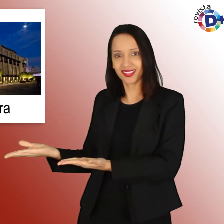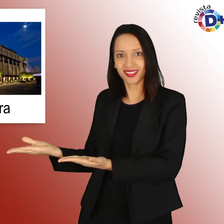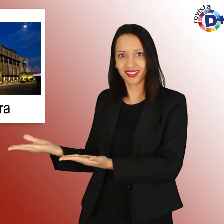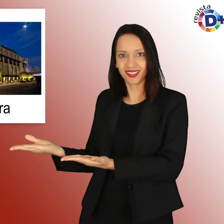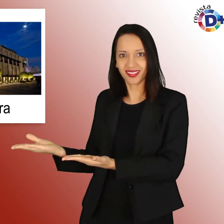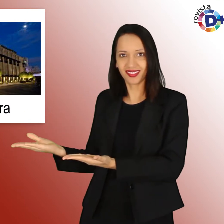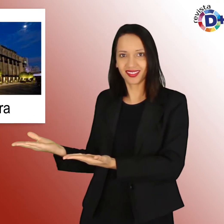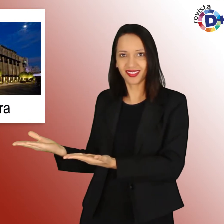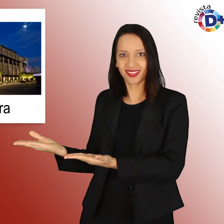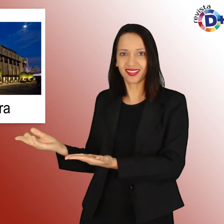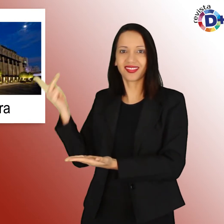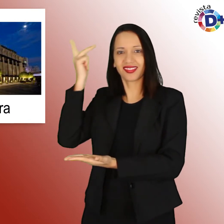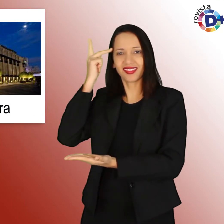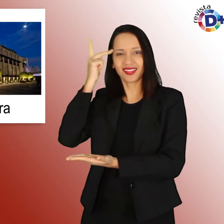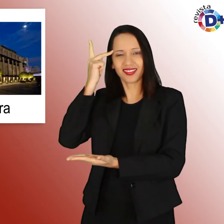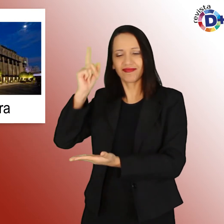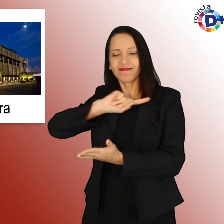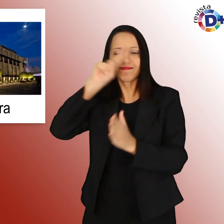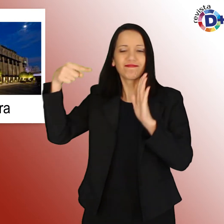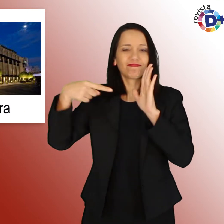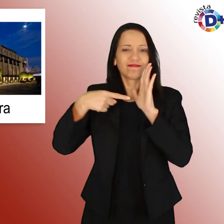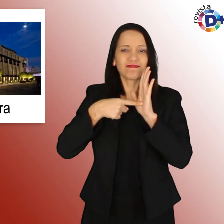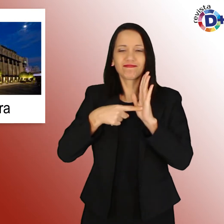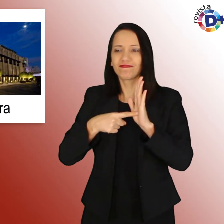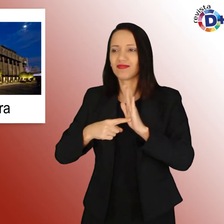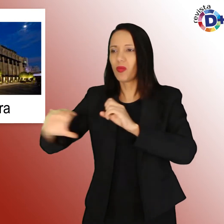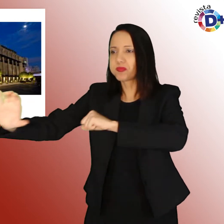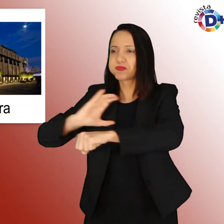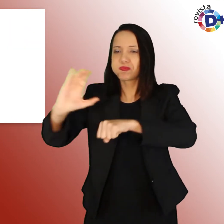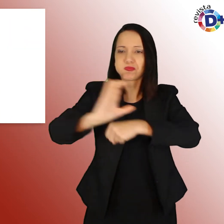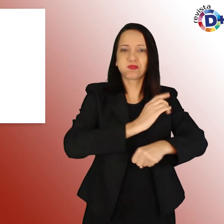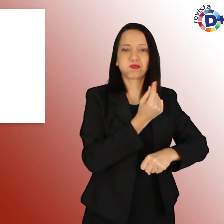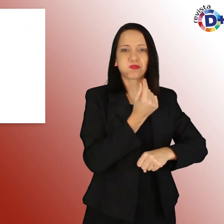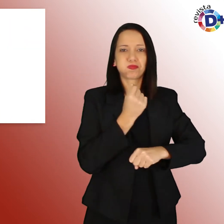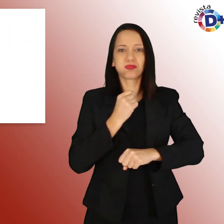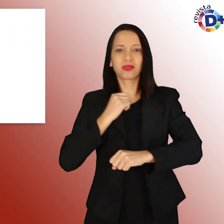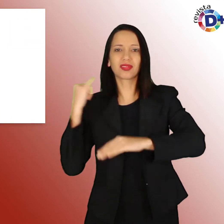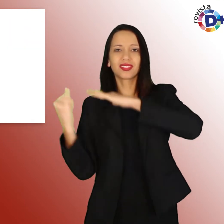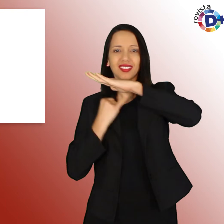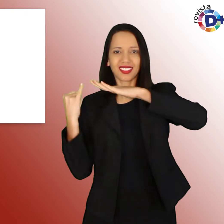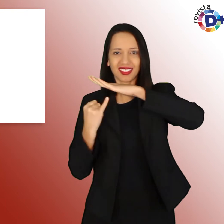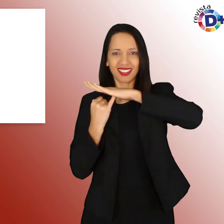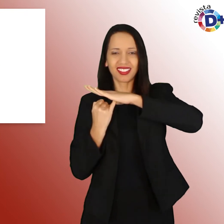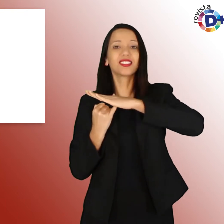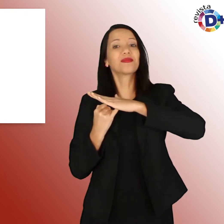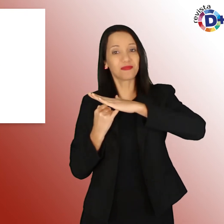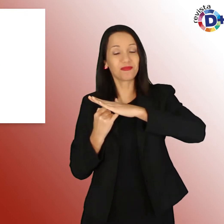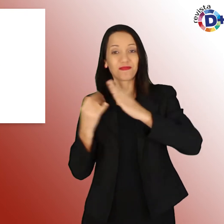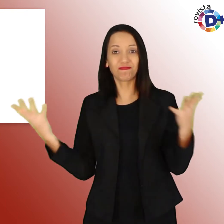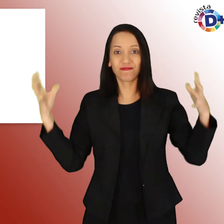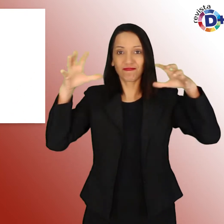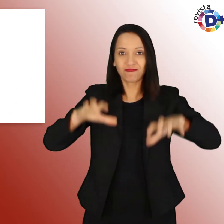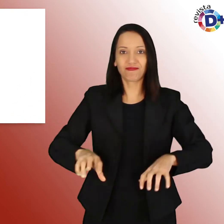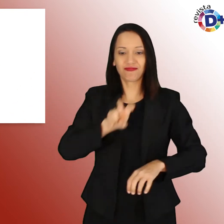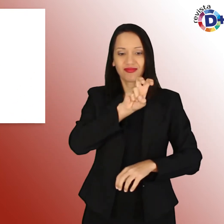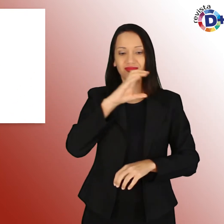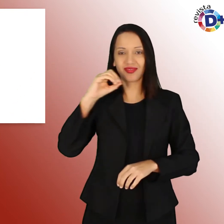arrecadar recursos para a instituição. O evento reunirá cerca de 500 convidados em um